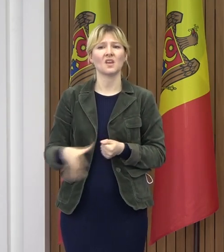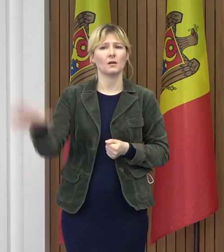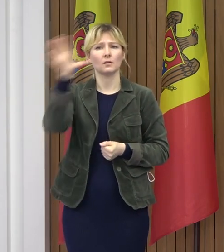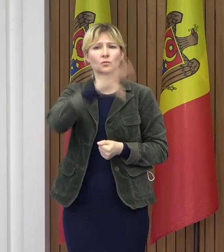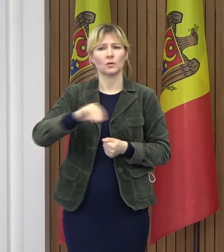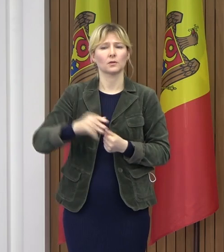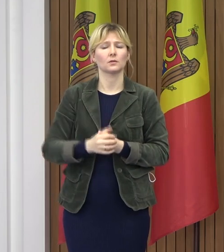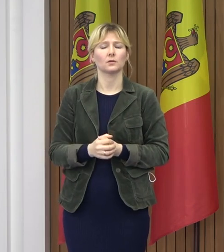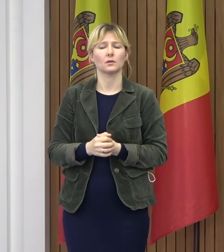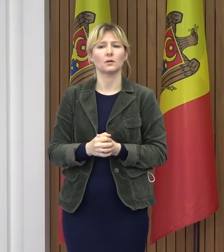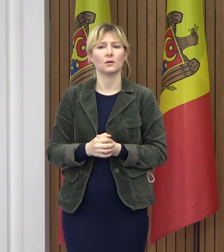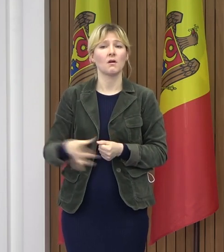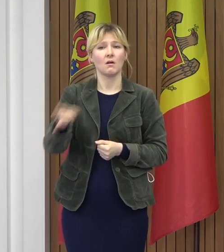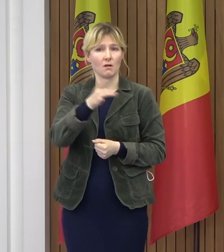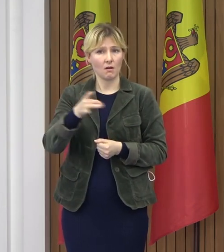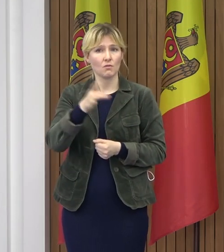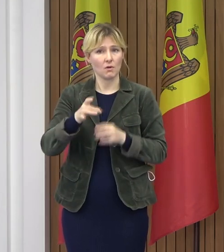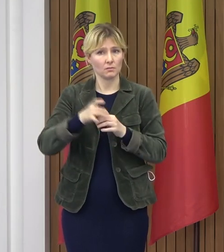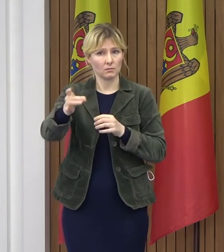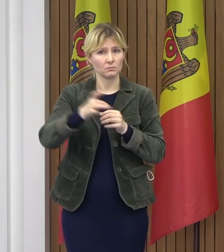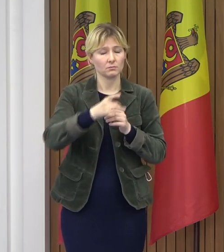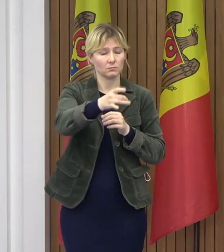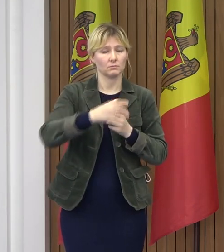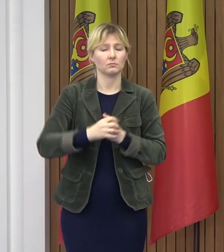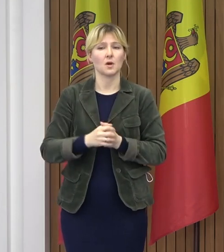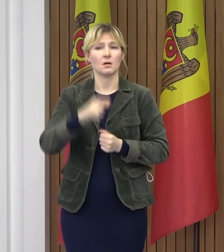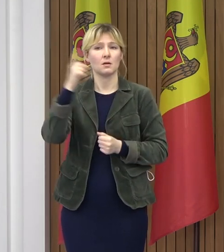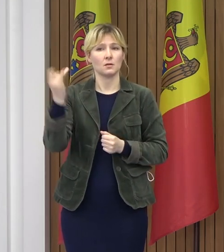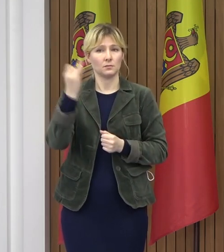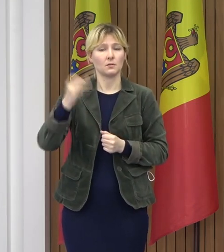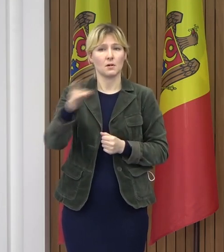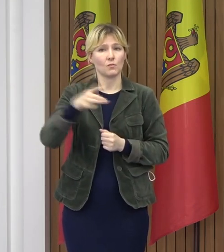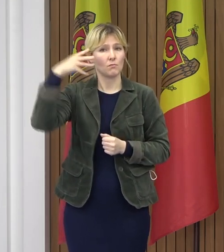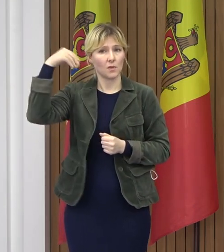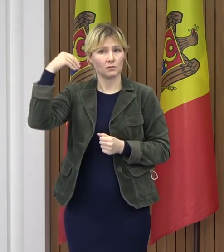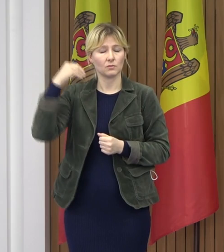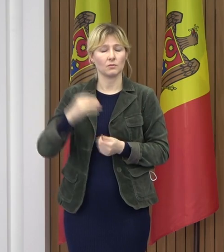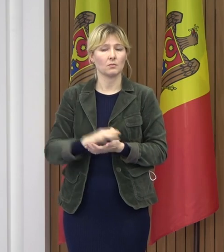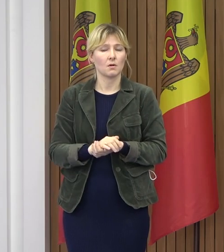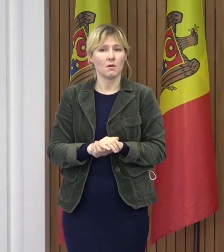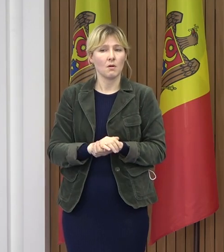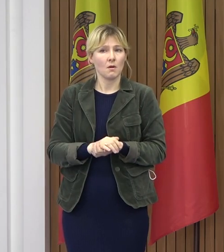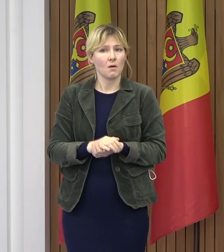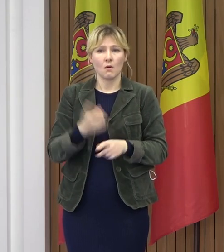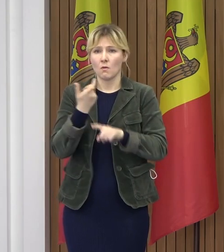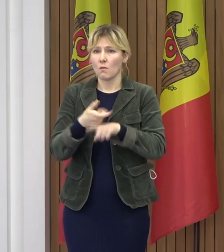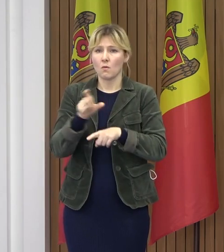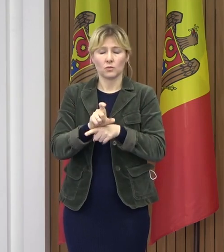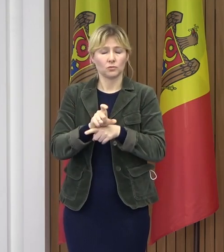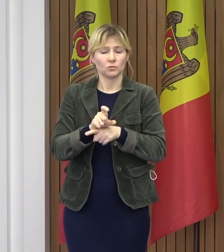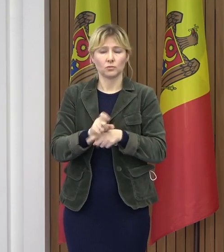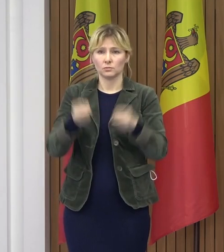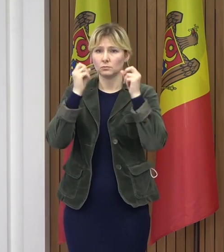Toate raioanele din Republica Moldova sunt practic în cod.